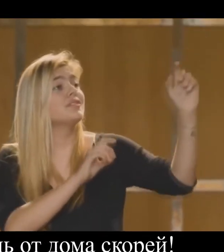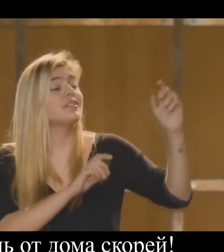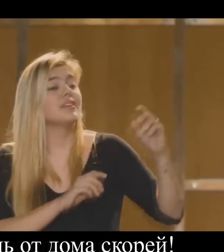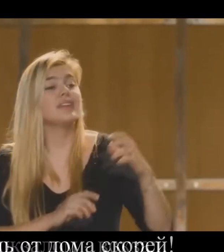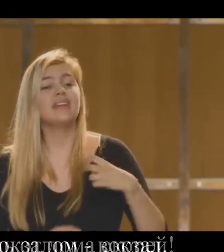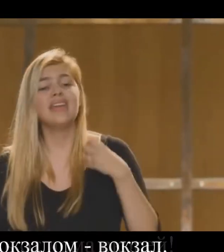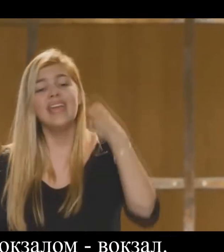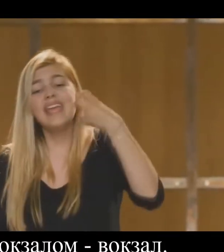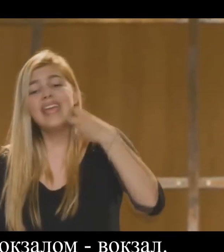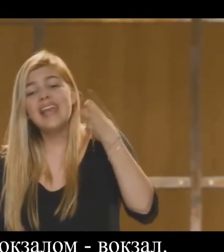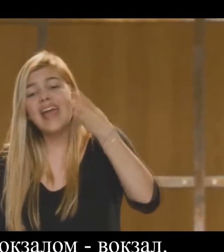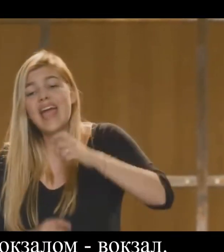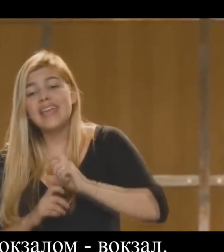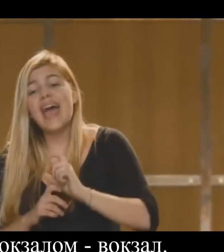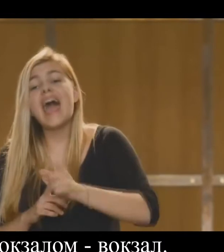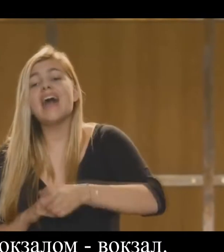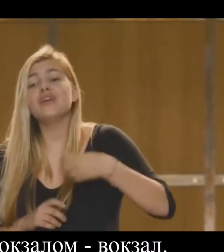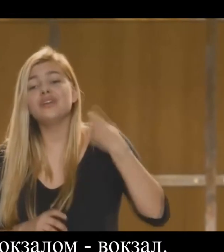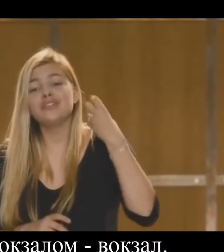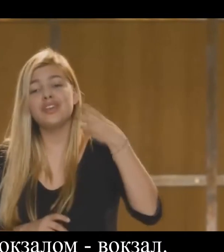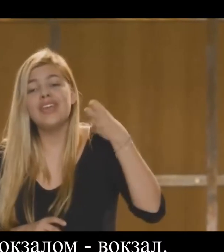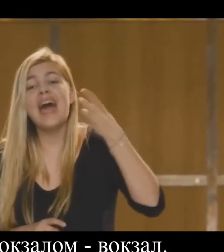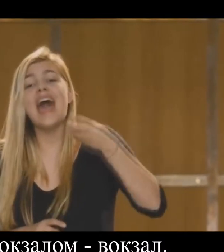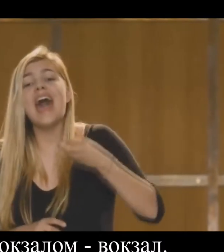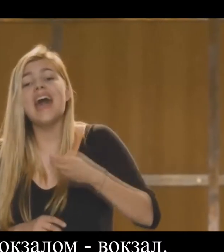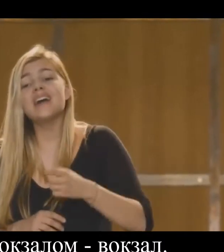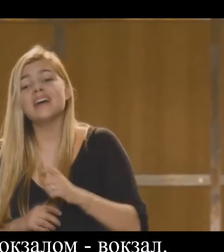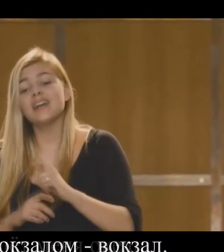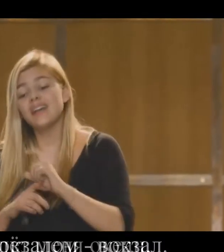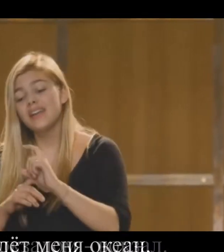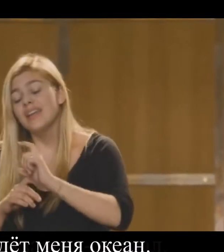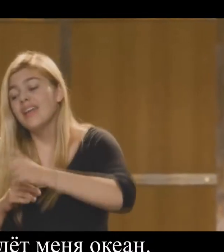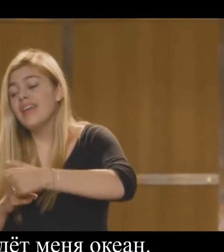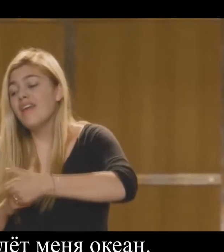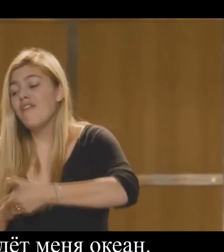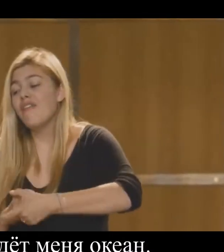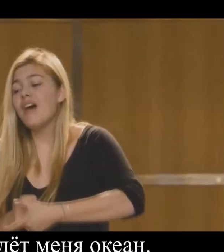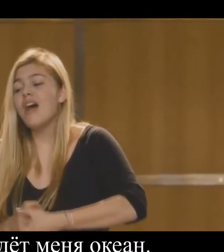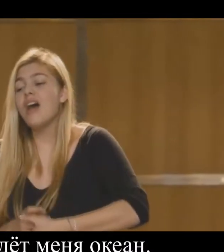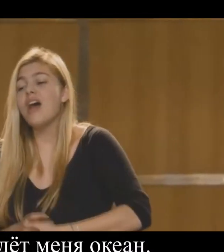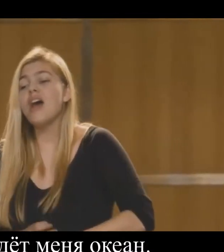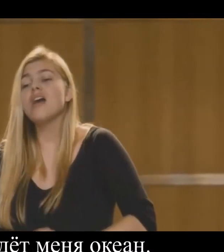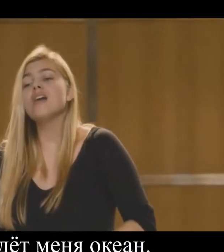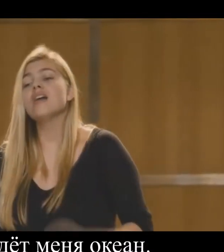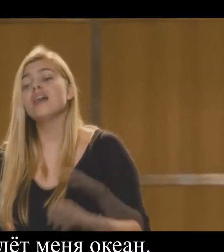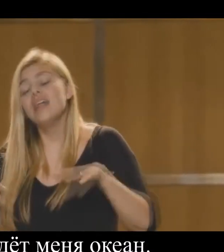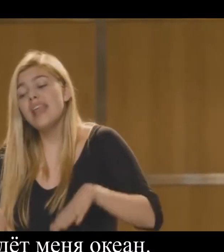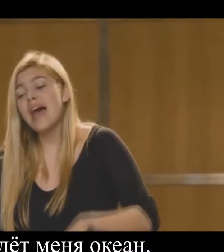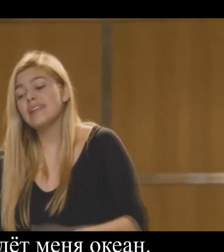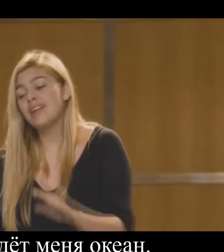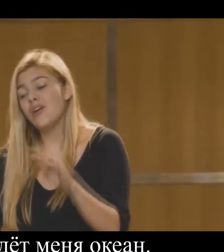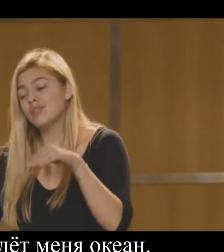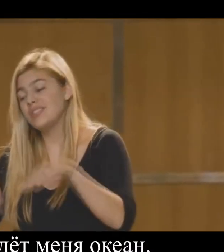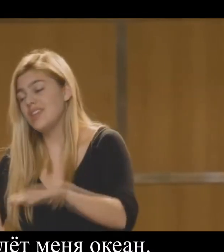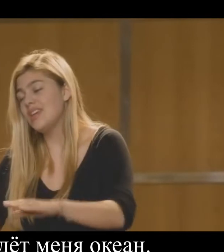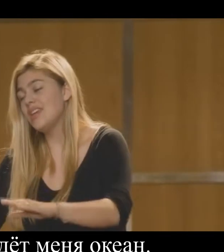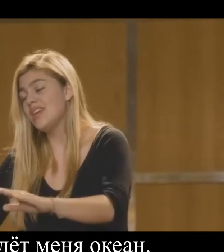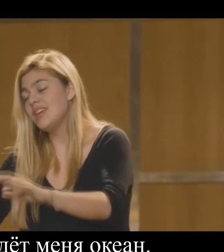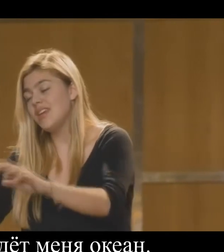За вокзалом, вокзал, ждет меня океан